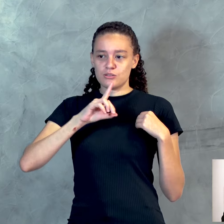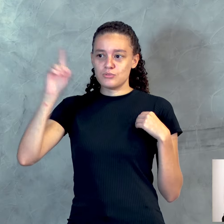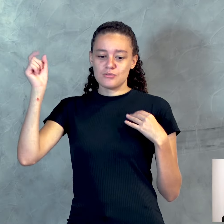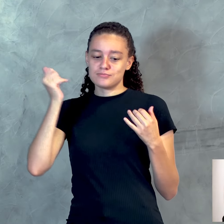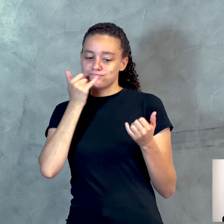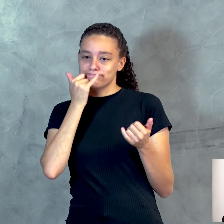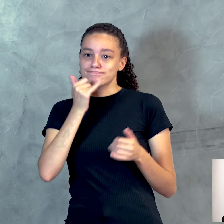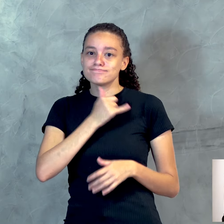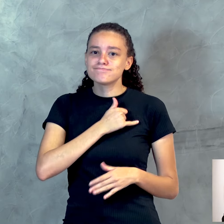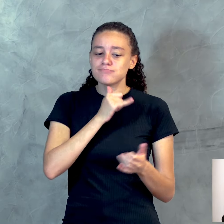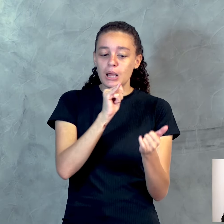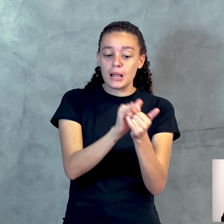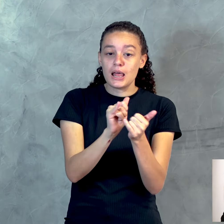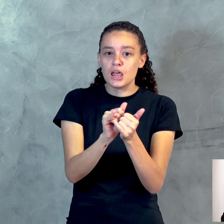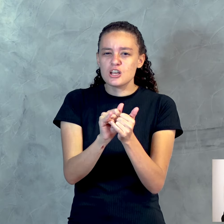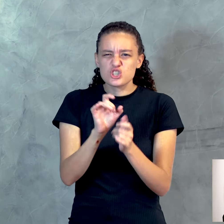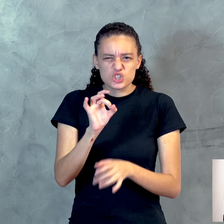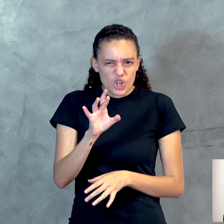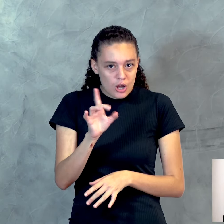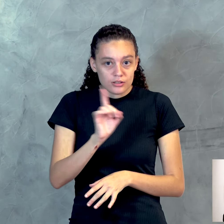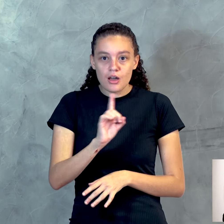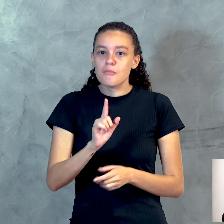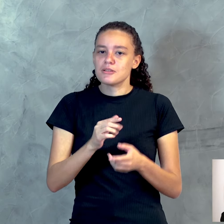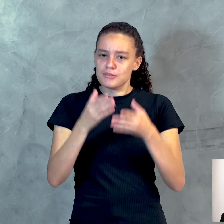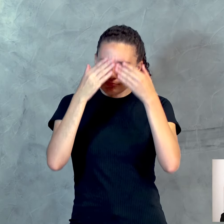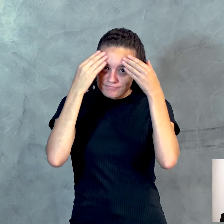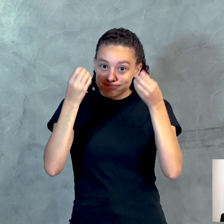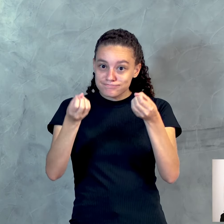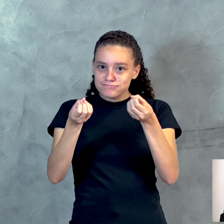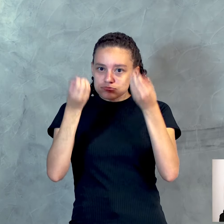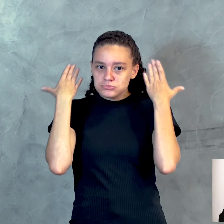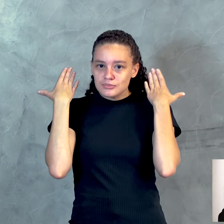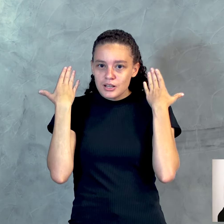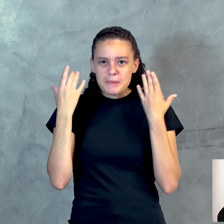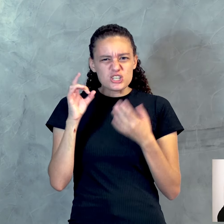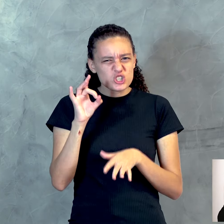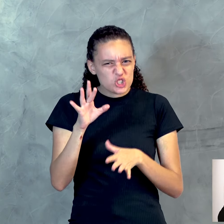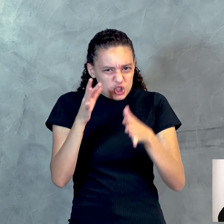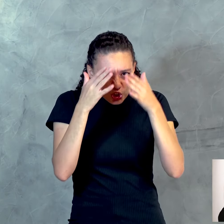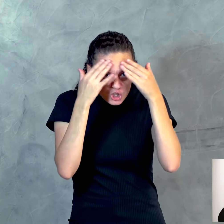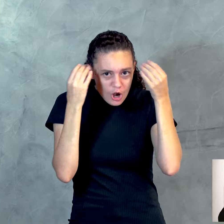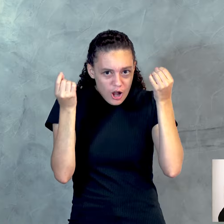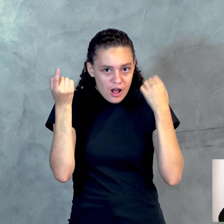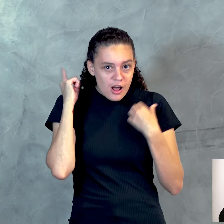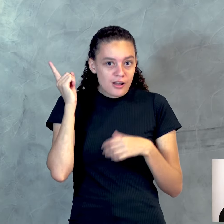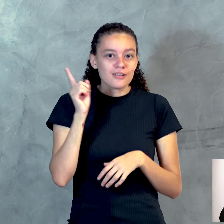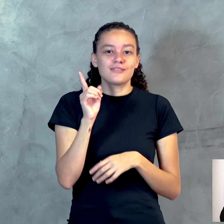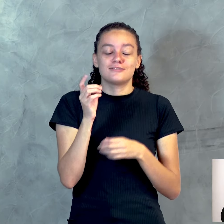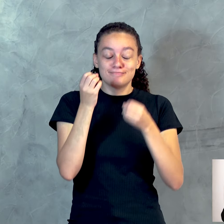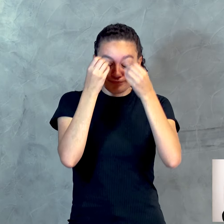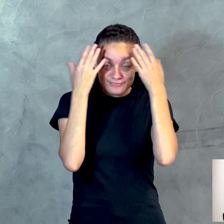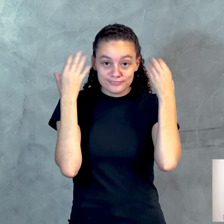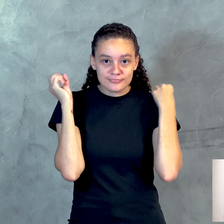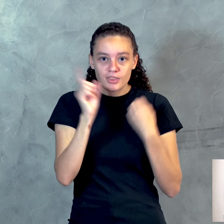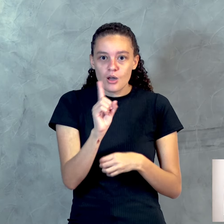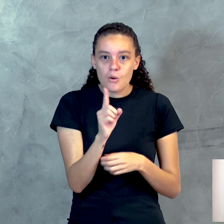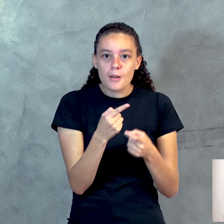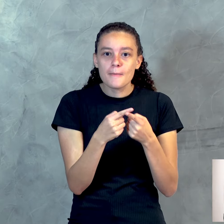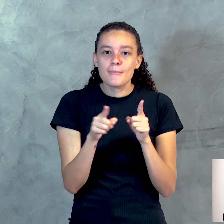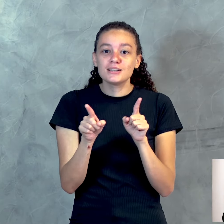perdoa, esse Deus que apaga, não só apaga, esse Deus que esquece. Foi